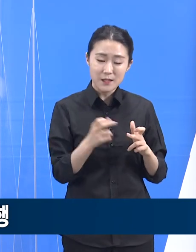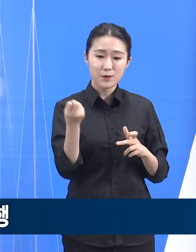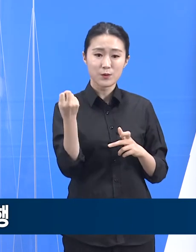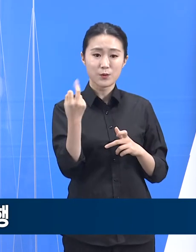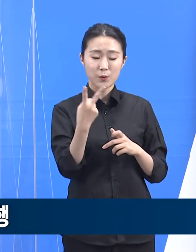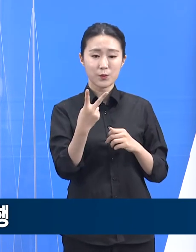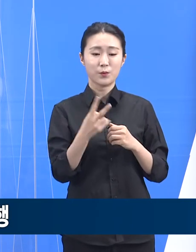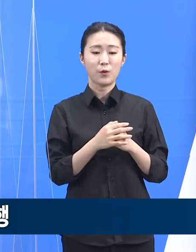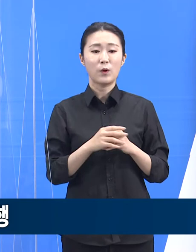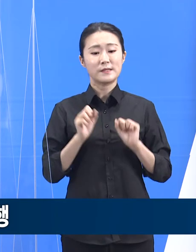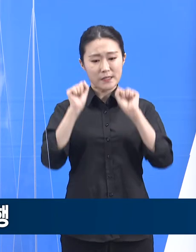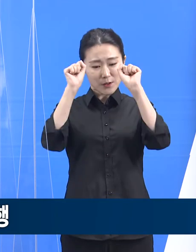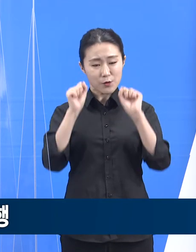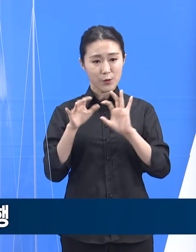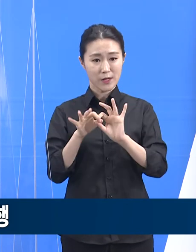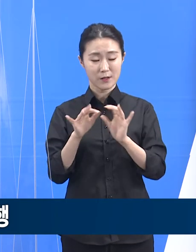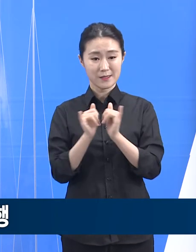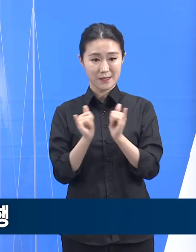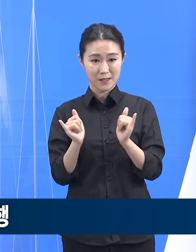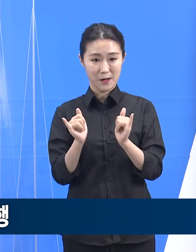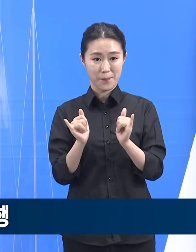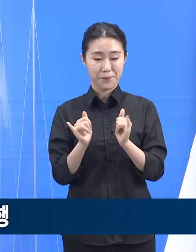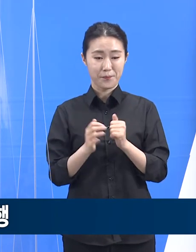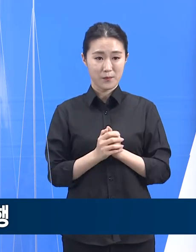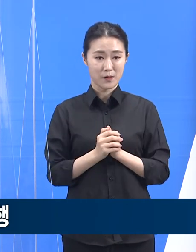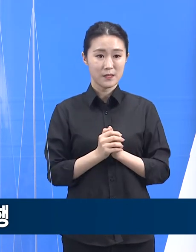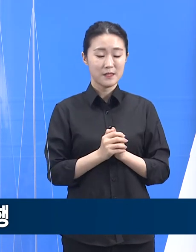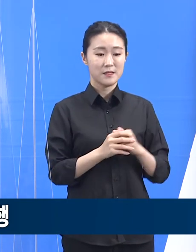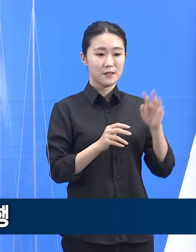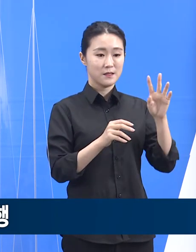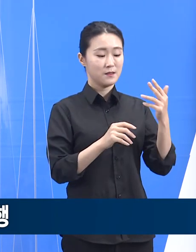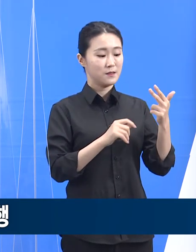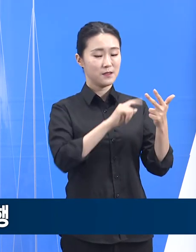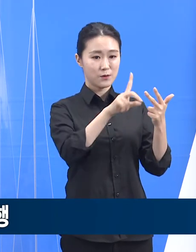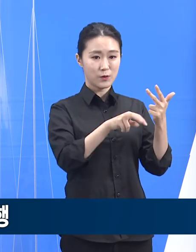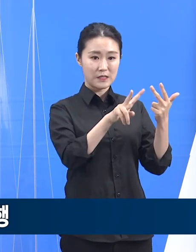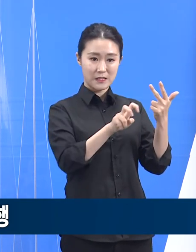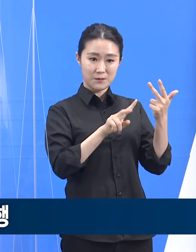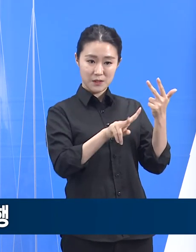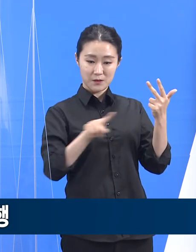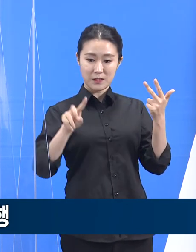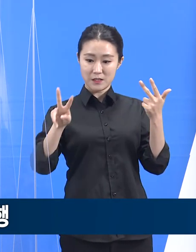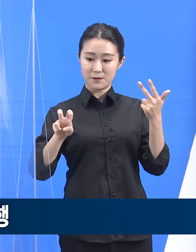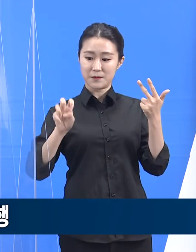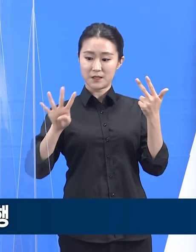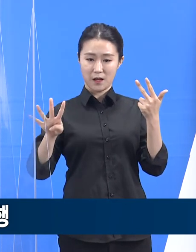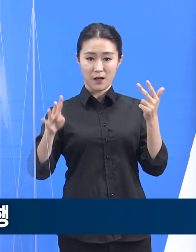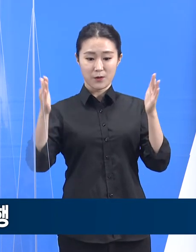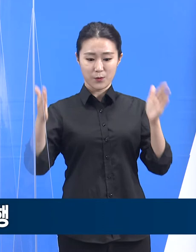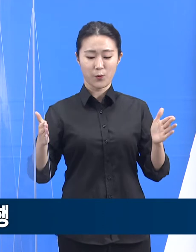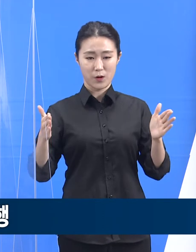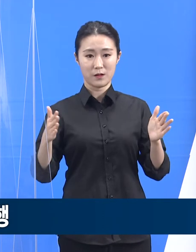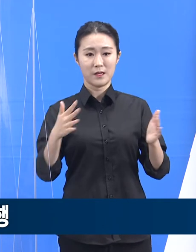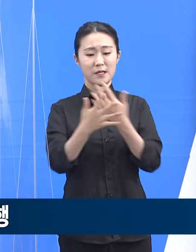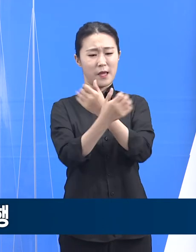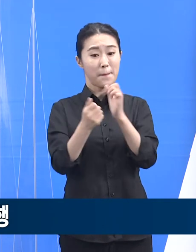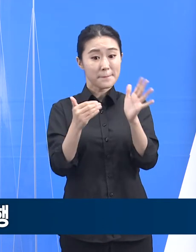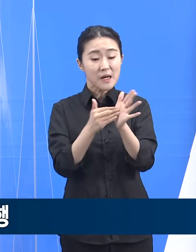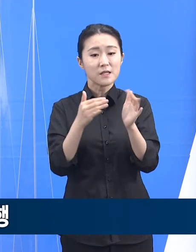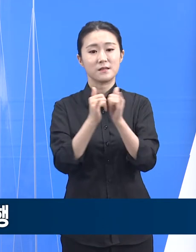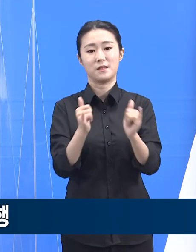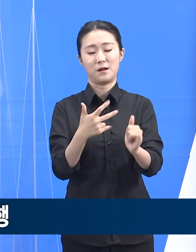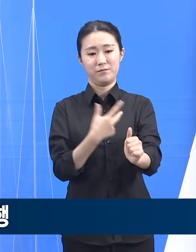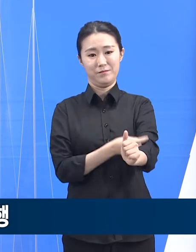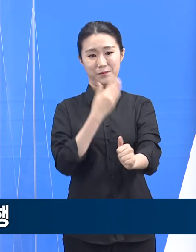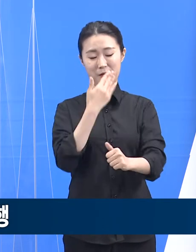명이며 22일부터 24일까지 사전 예약을 마친 사람이 대상입니다. 자율접종 1차, 2차